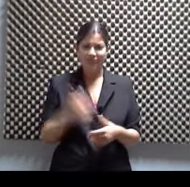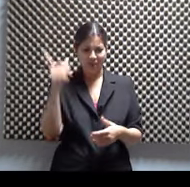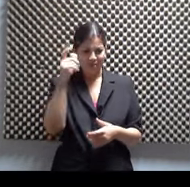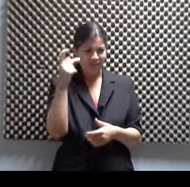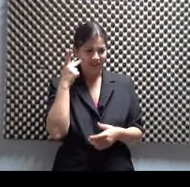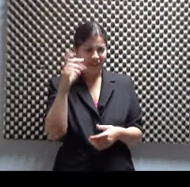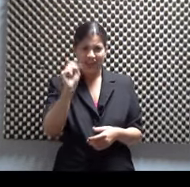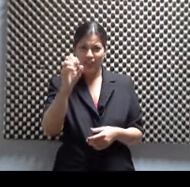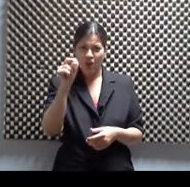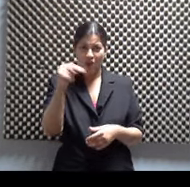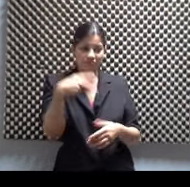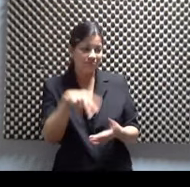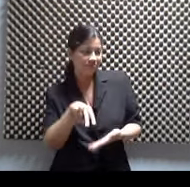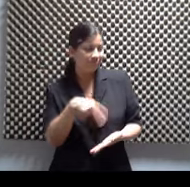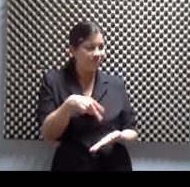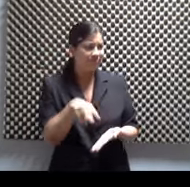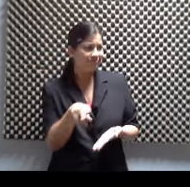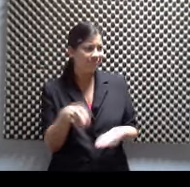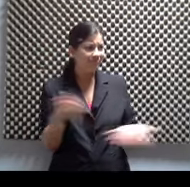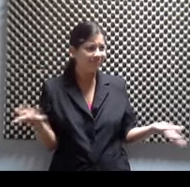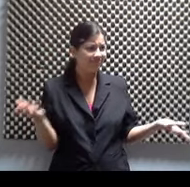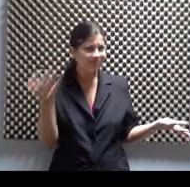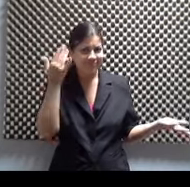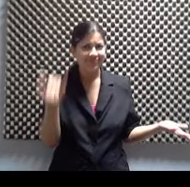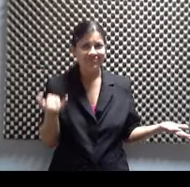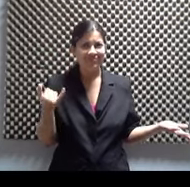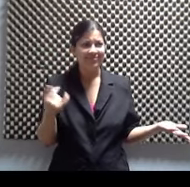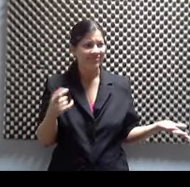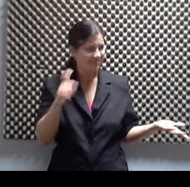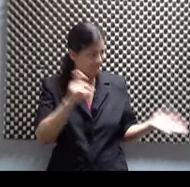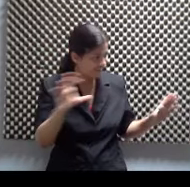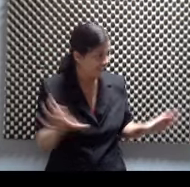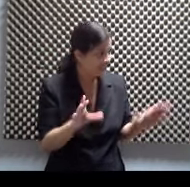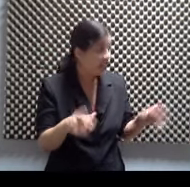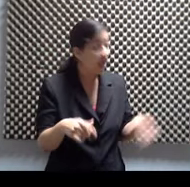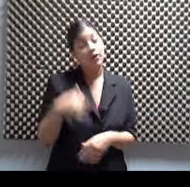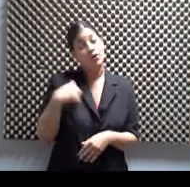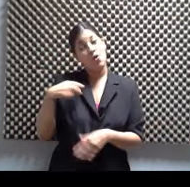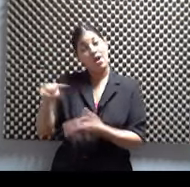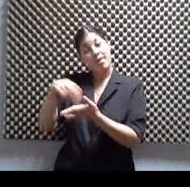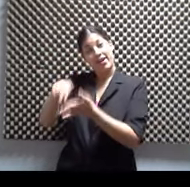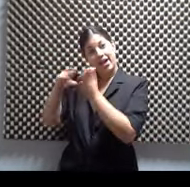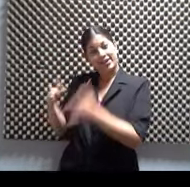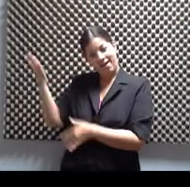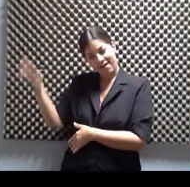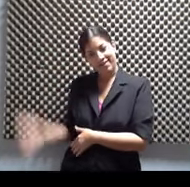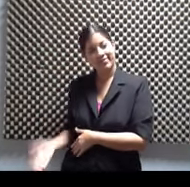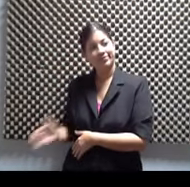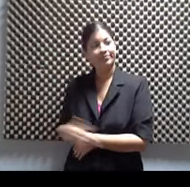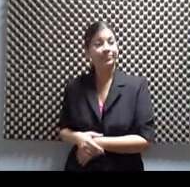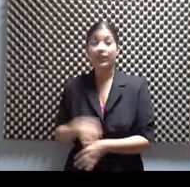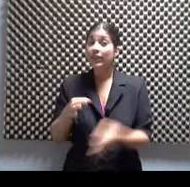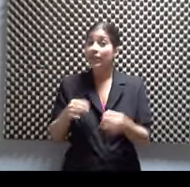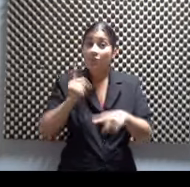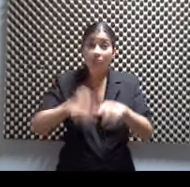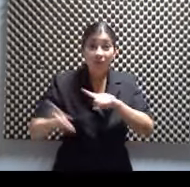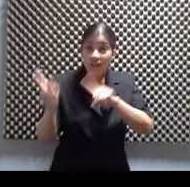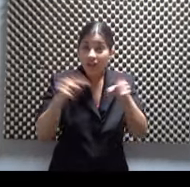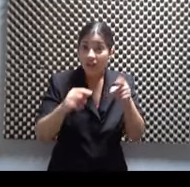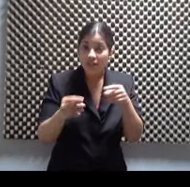Porque cuando se da, se da con gusto. Sin el tumbao. No, Estoy una bailarina aquí al lado. Un momento. Si usted no puede ir, no se preocupe. ¿A dónde? Llame